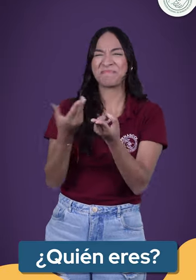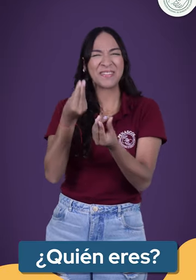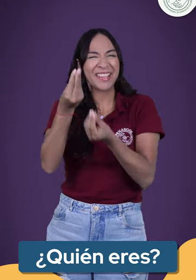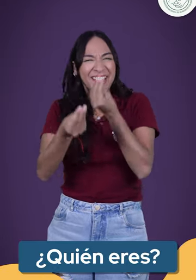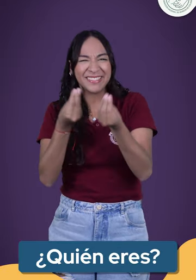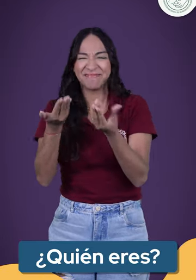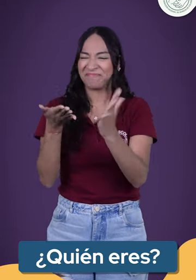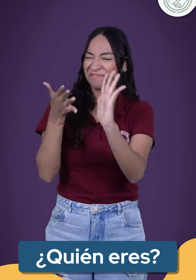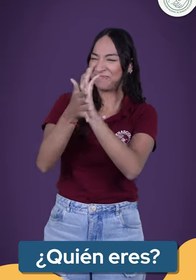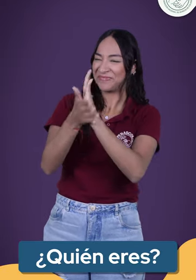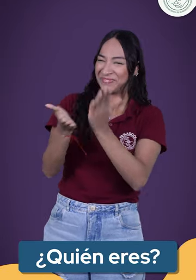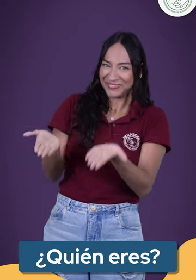Cuéntanos quién eres y qué haces.